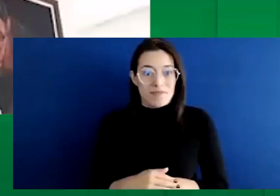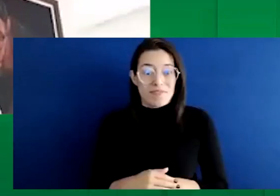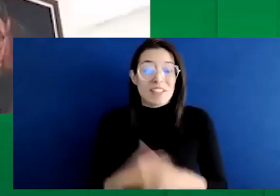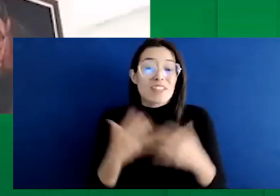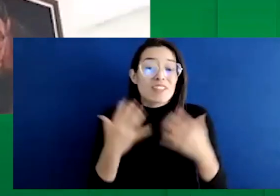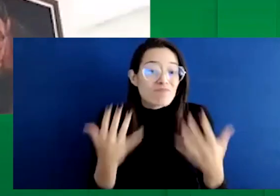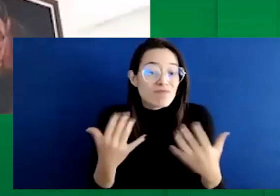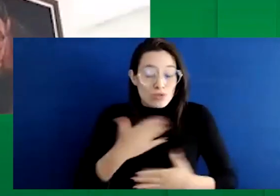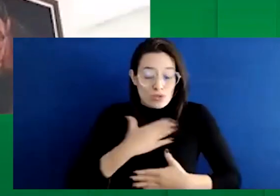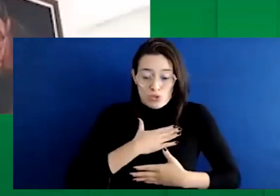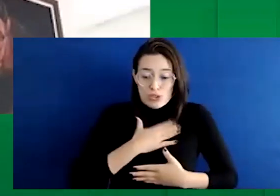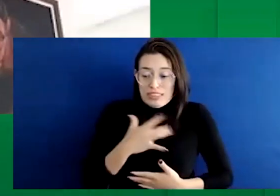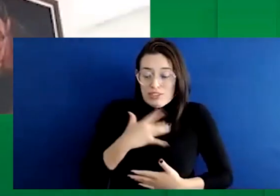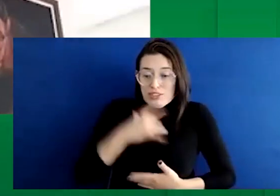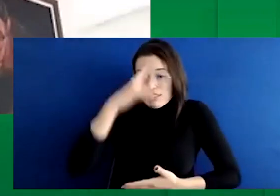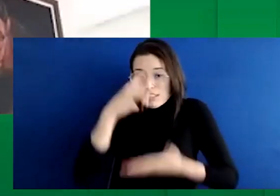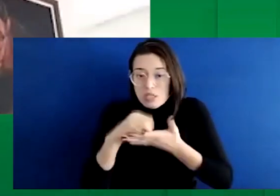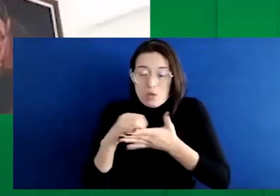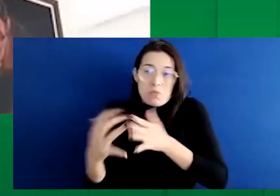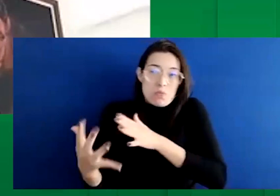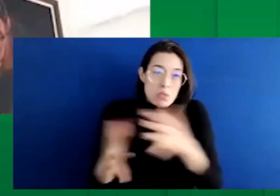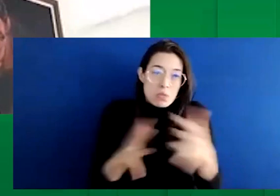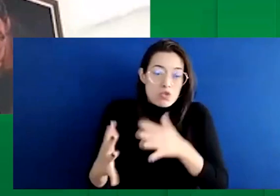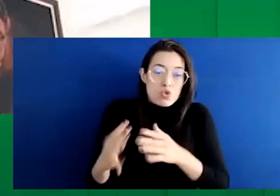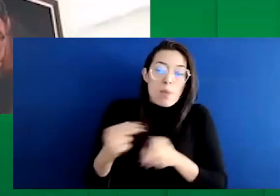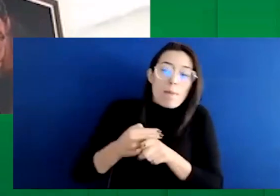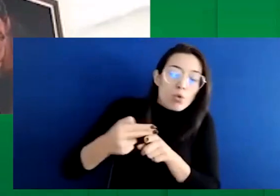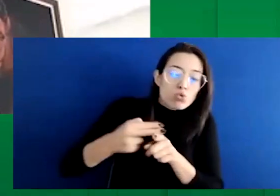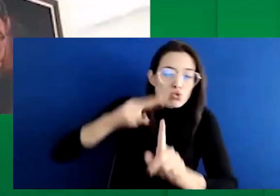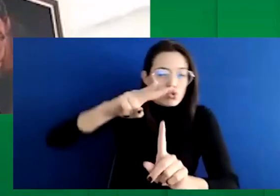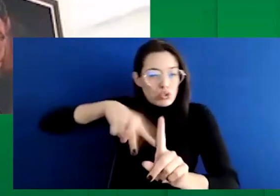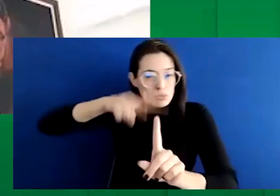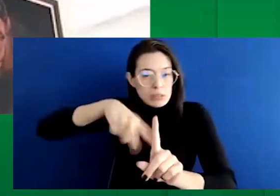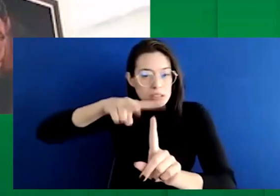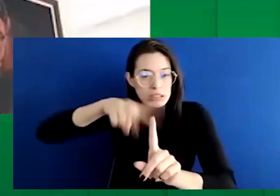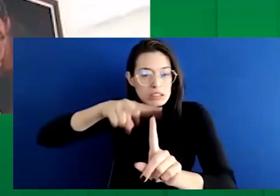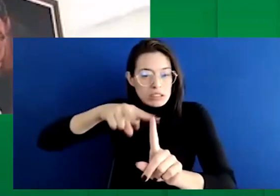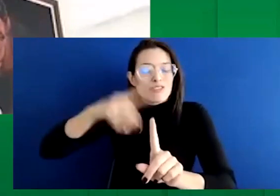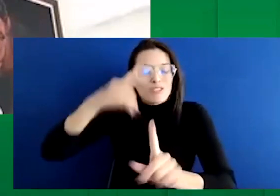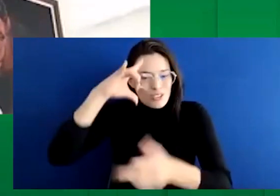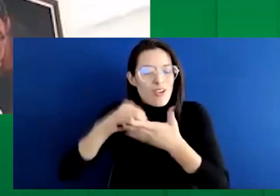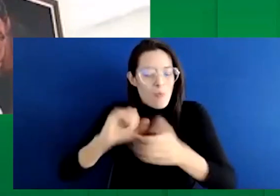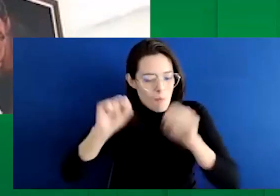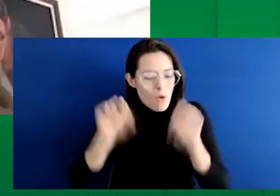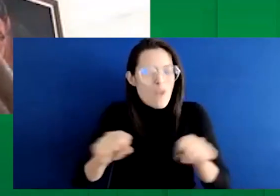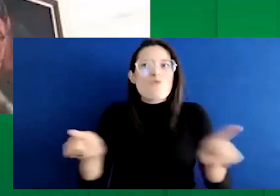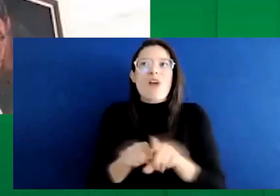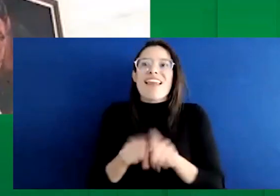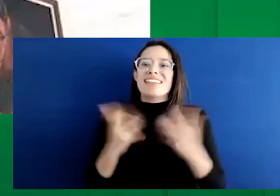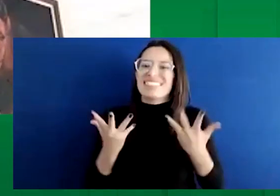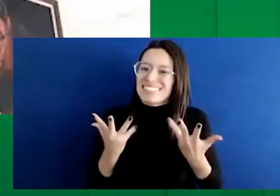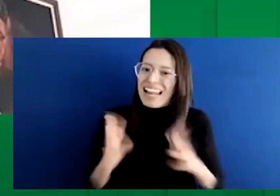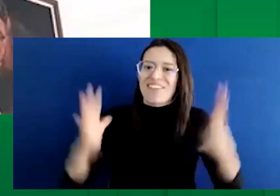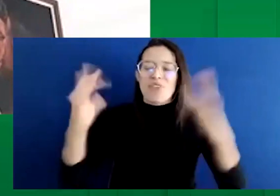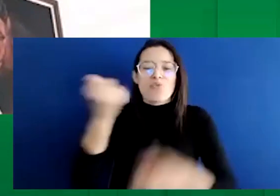Creería yo que en los próximos dos meses ya podríamos estar celebrando esta gran